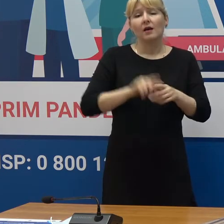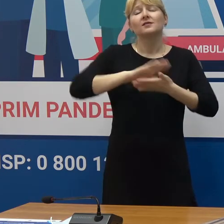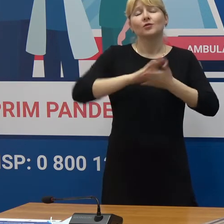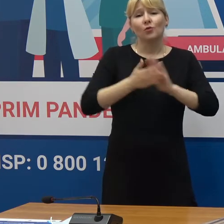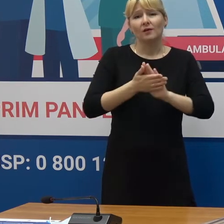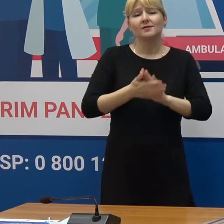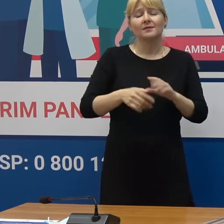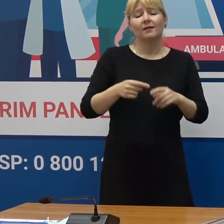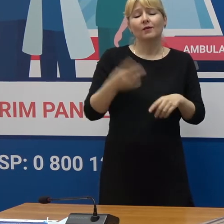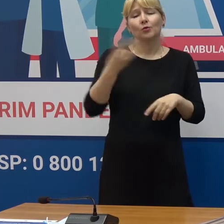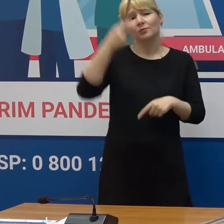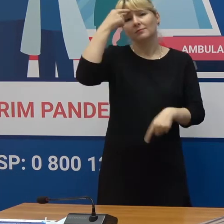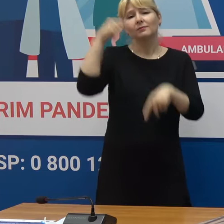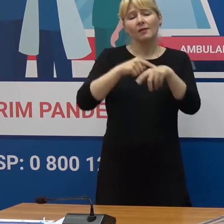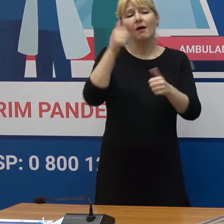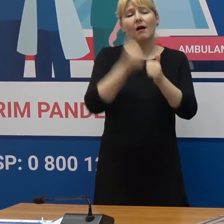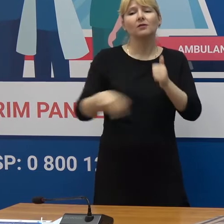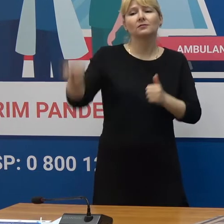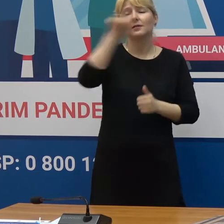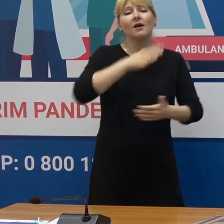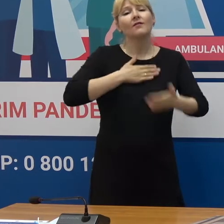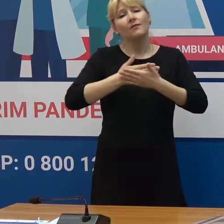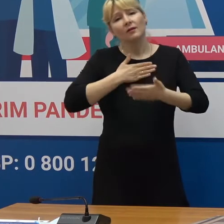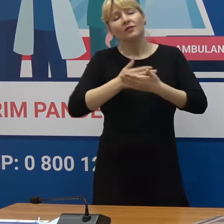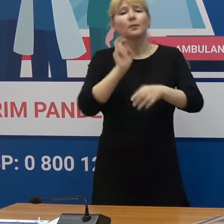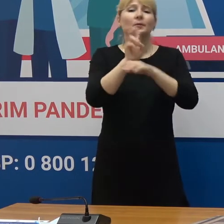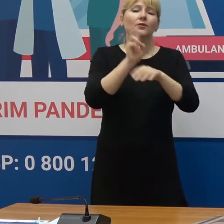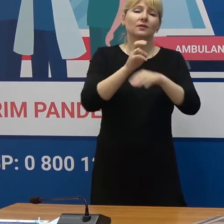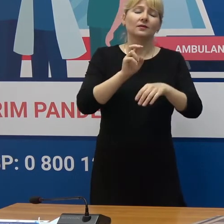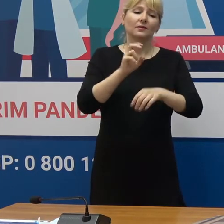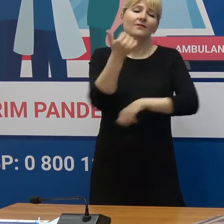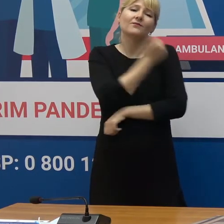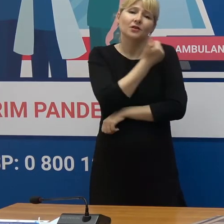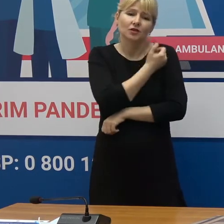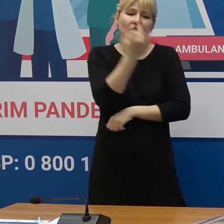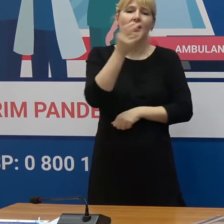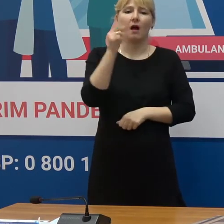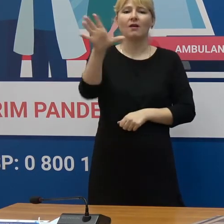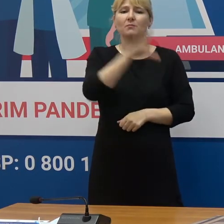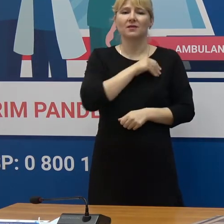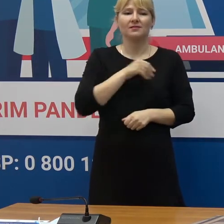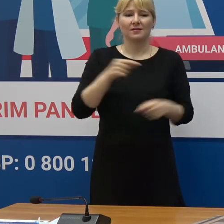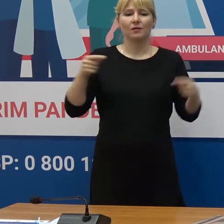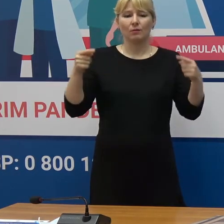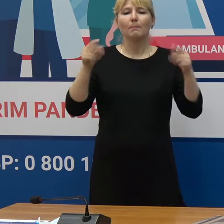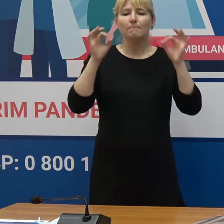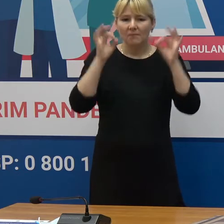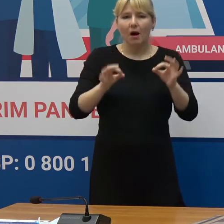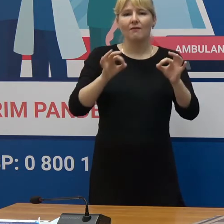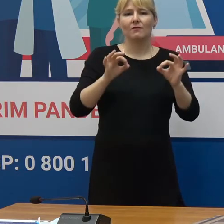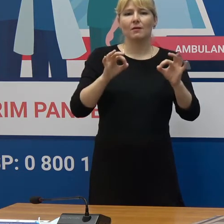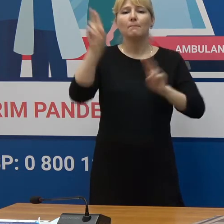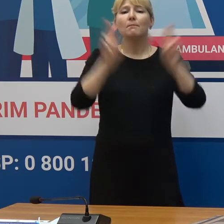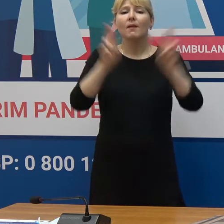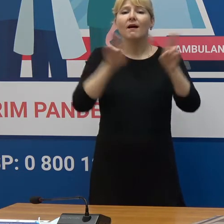situație depinde de fiecare din noi cât de activ vom merge la vaccinare și cât de bine vom respecta acele condiții